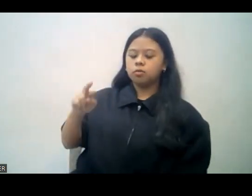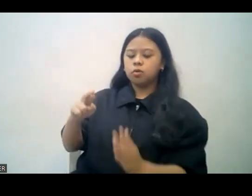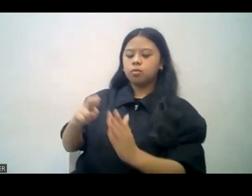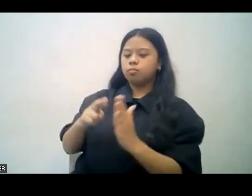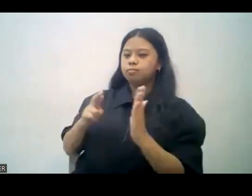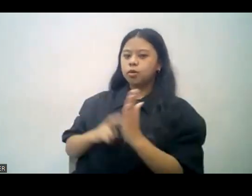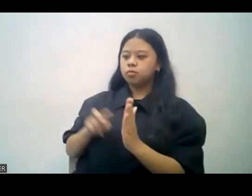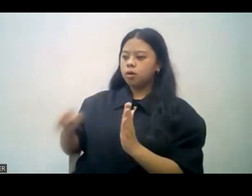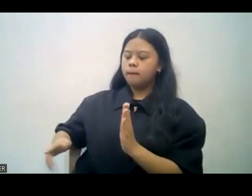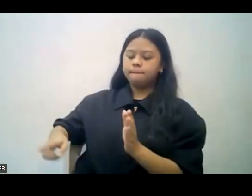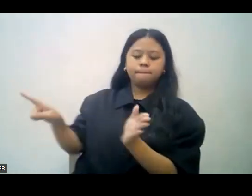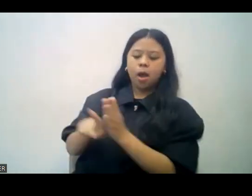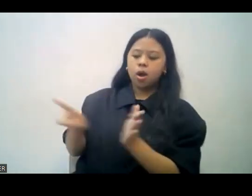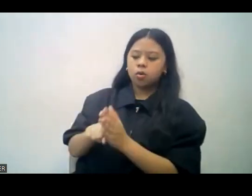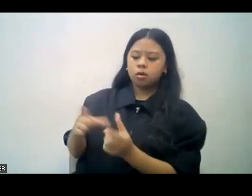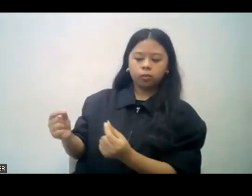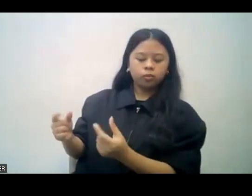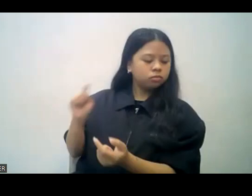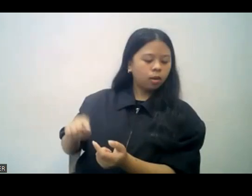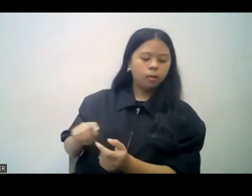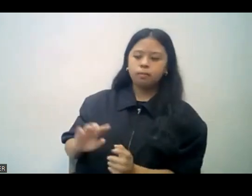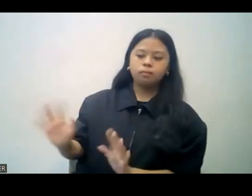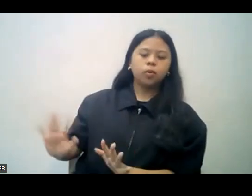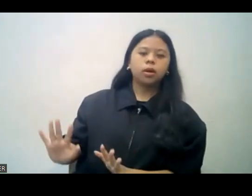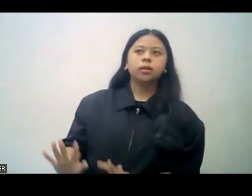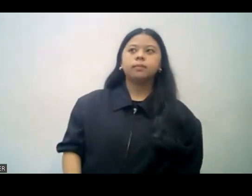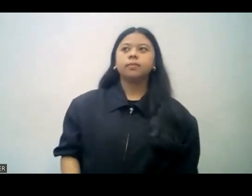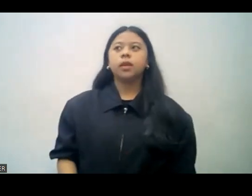Kaya, brother, ito yung patakaran natin ha. Huwag mong gawin yan.